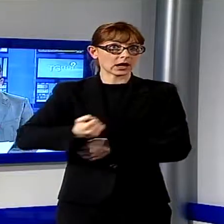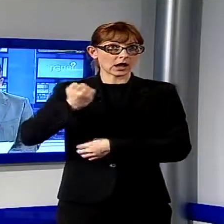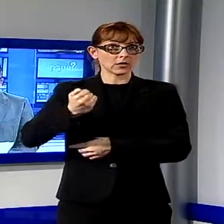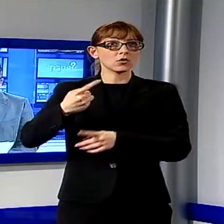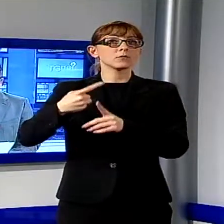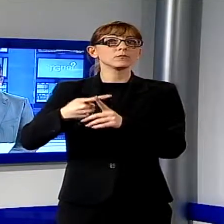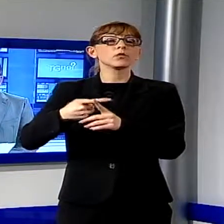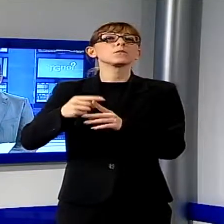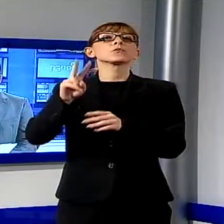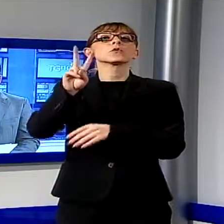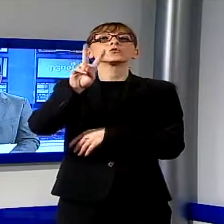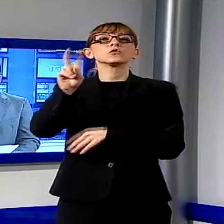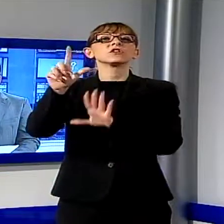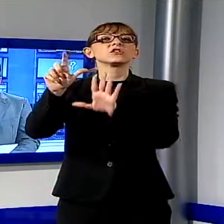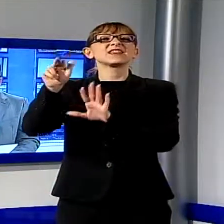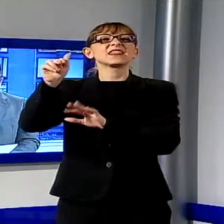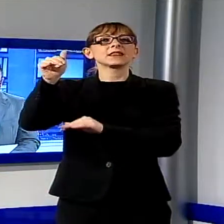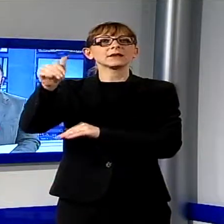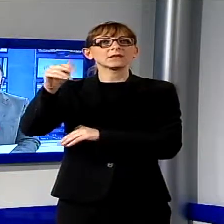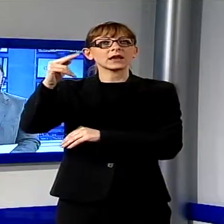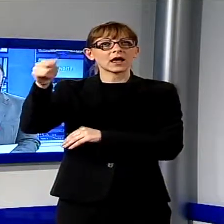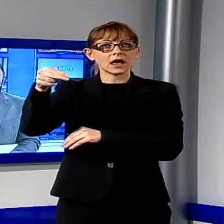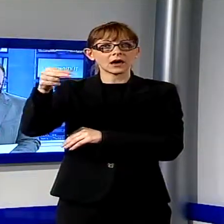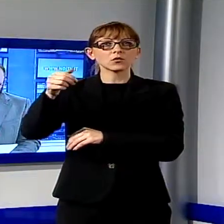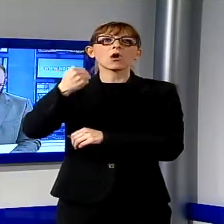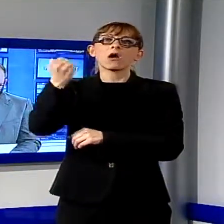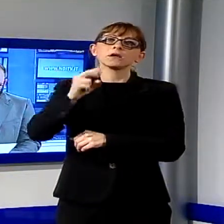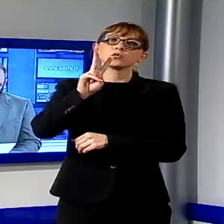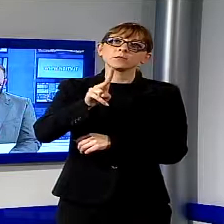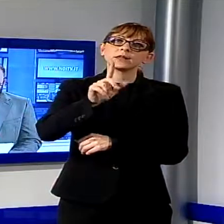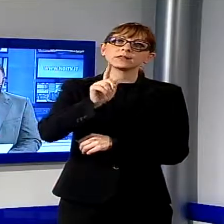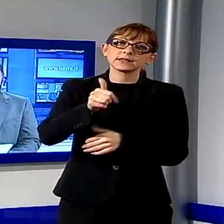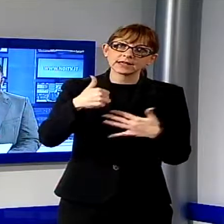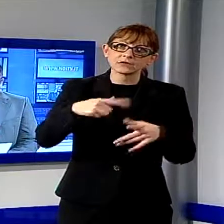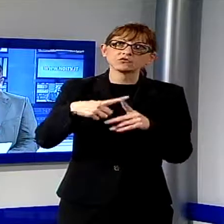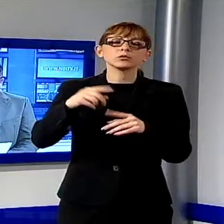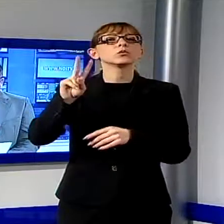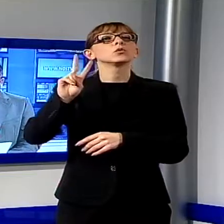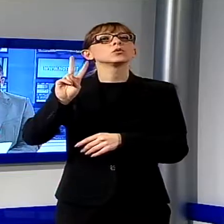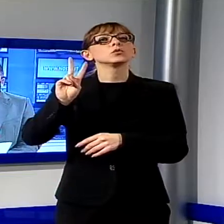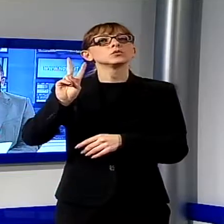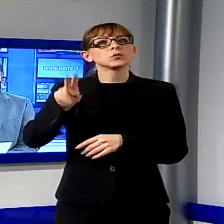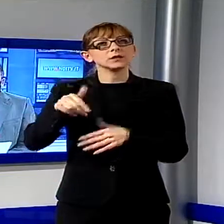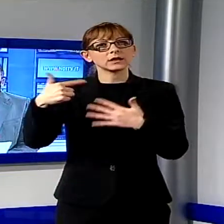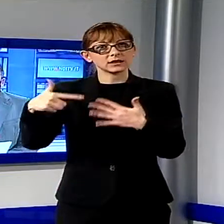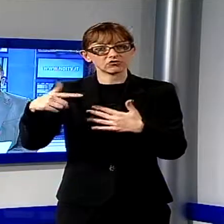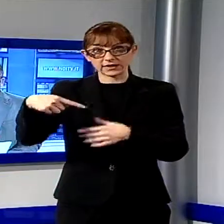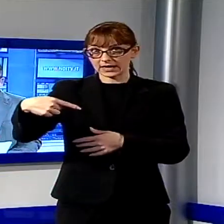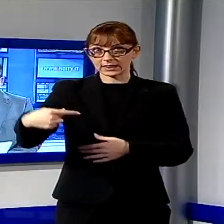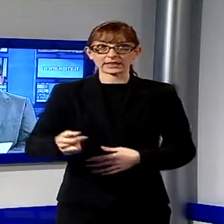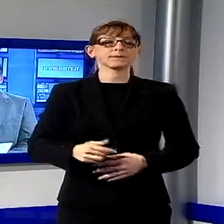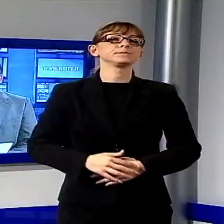mila euro nel 2016 e nel 2017. Parliamo di Carnevale. Il